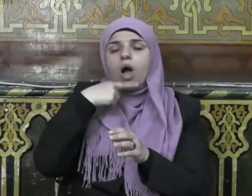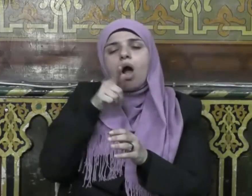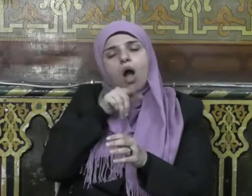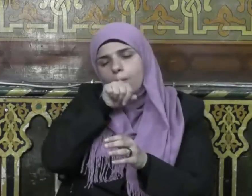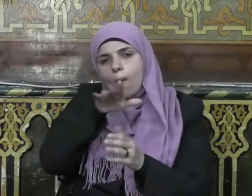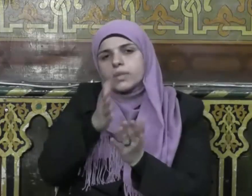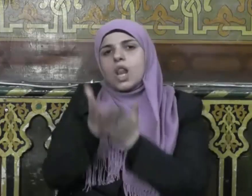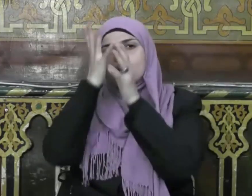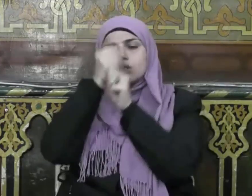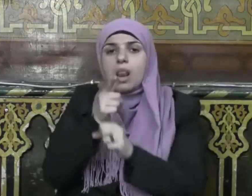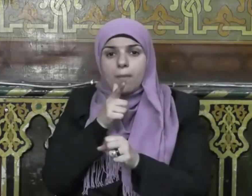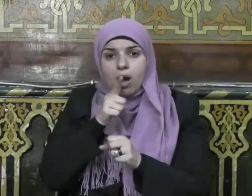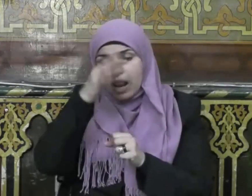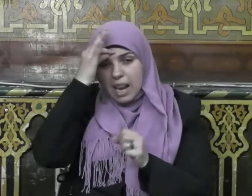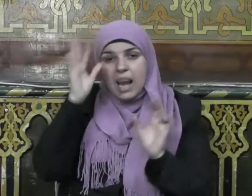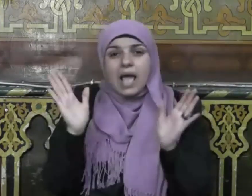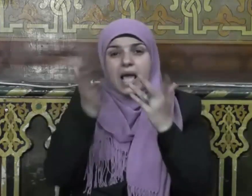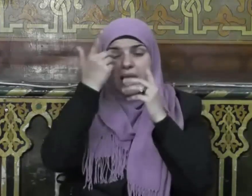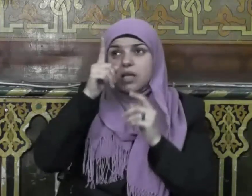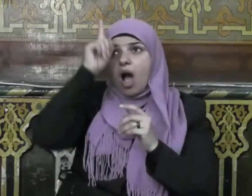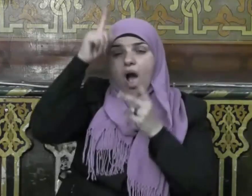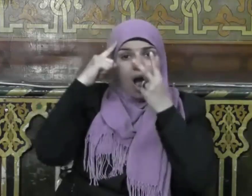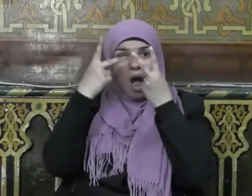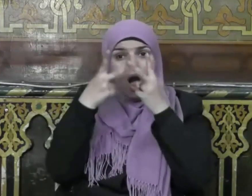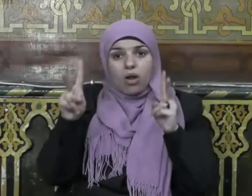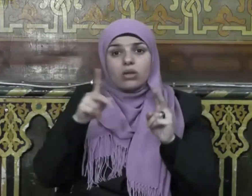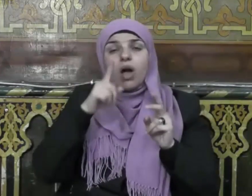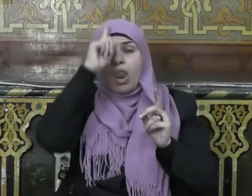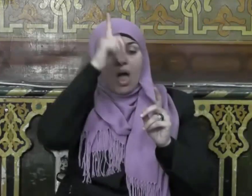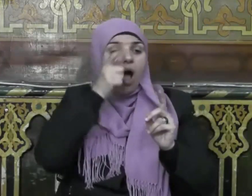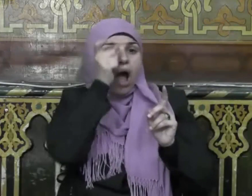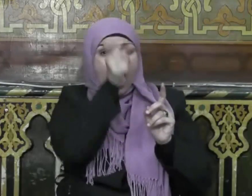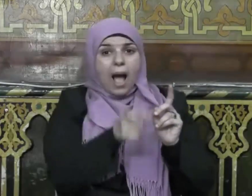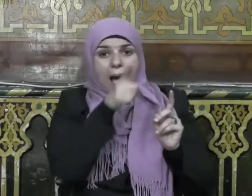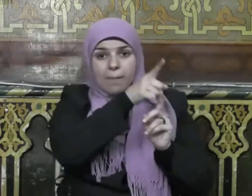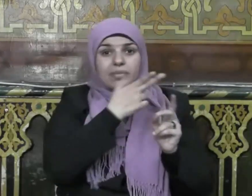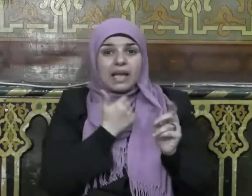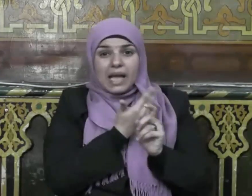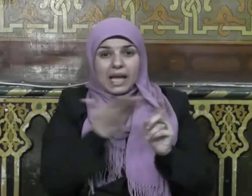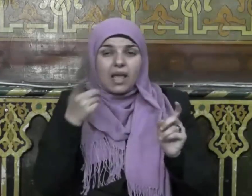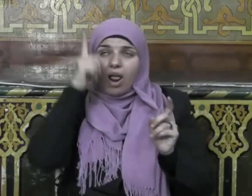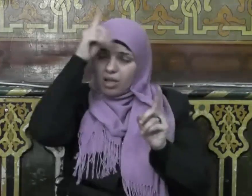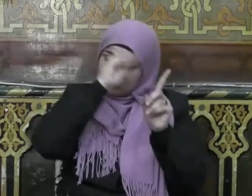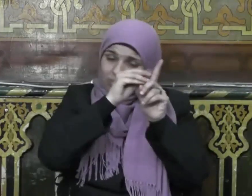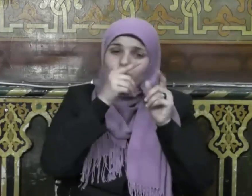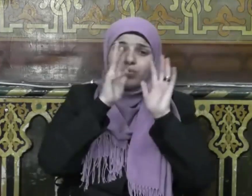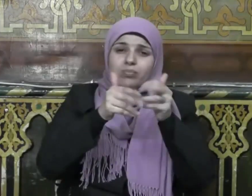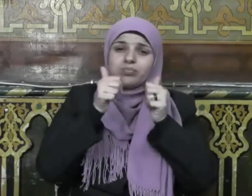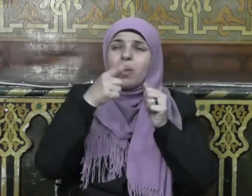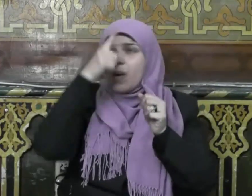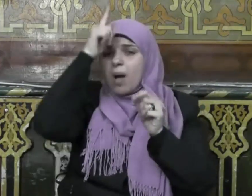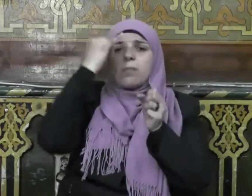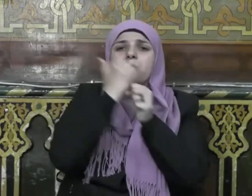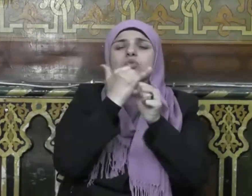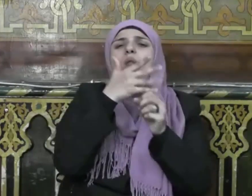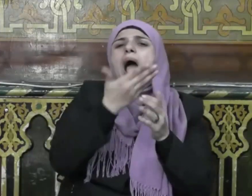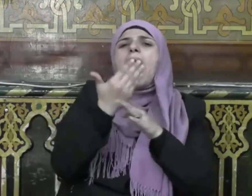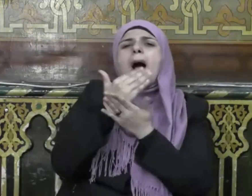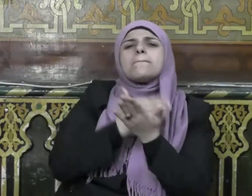عليه وسلم إذا أراد الله بعبد خيرا عسله قبل موته قيل وما عسله قبل موته